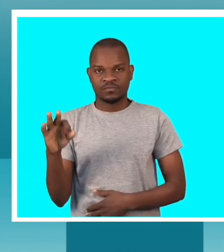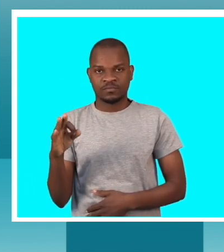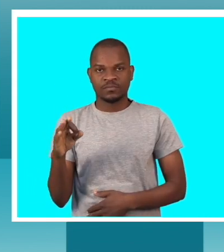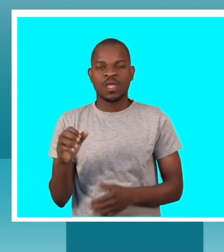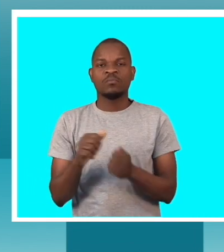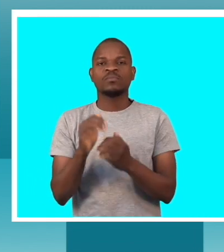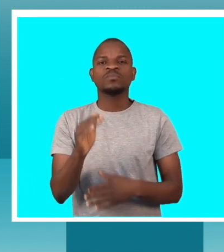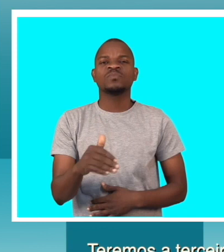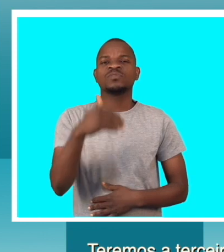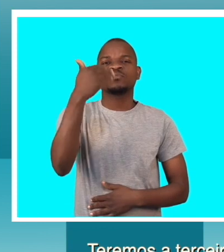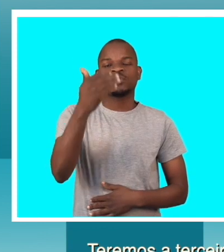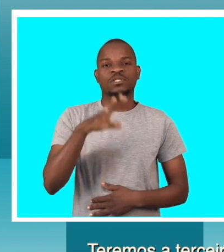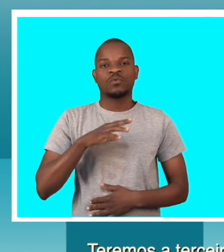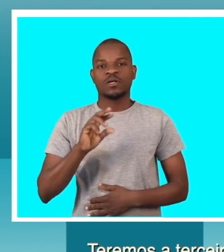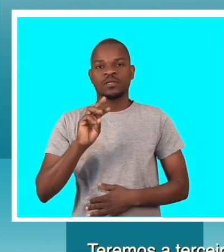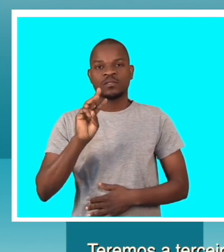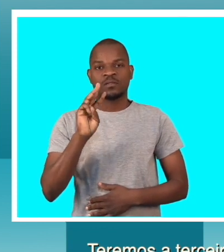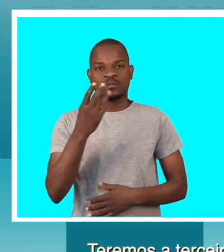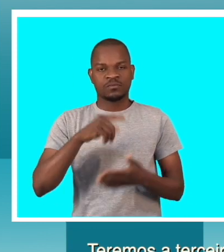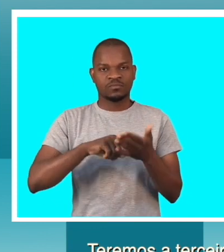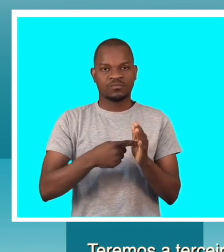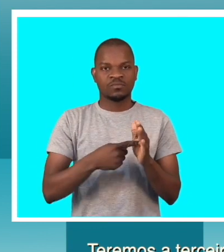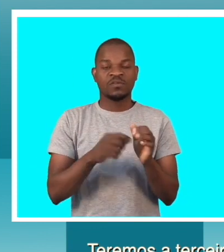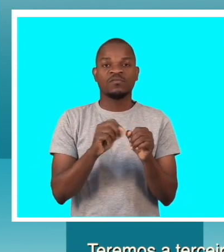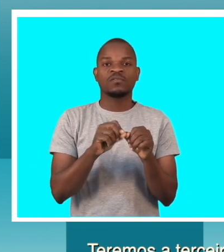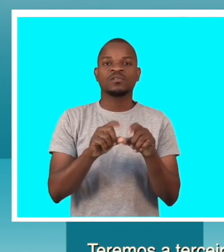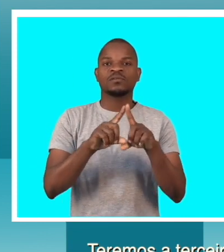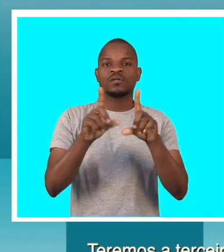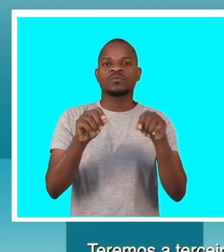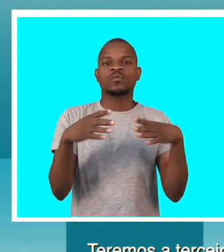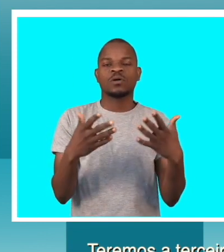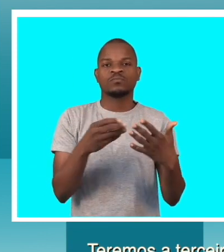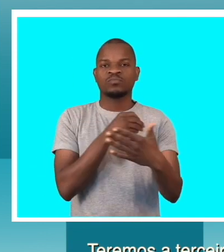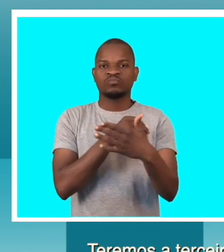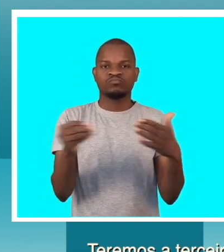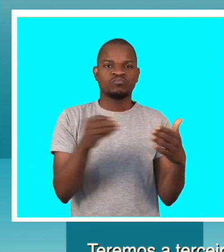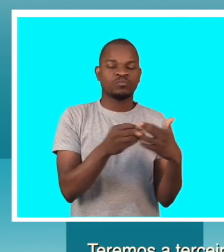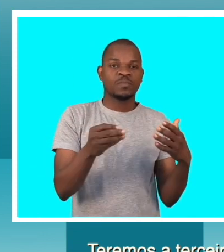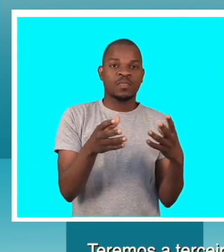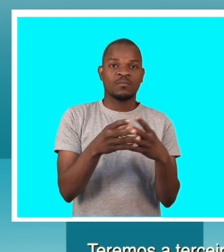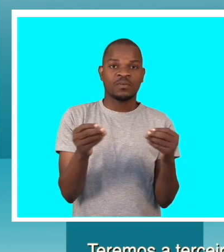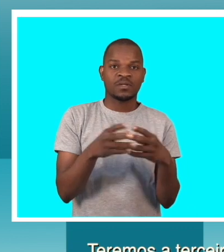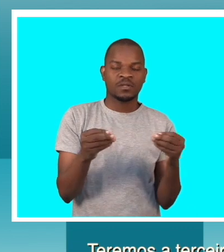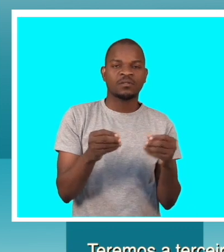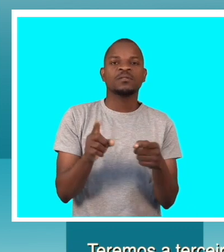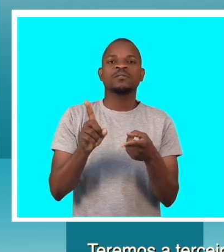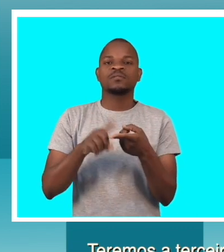Teremos a terceira fase que será a aquisição de equipamentos e a instalação do